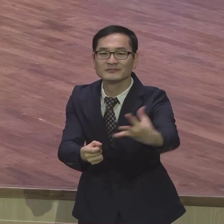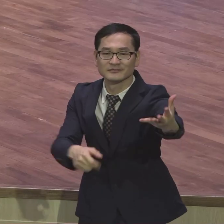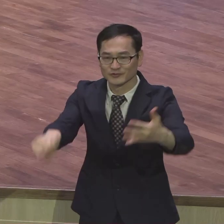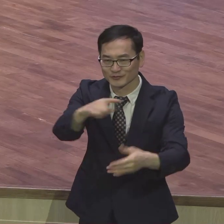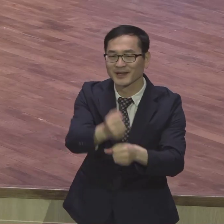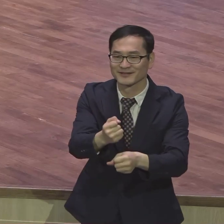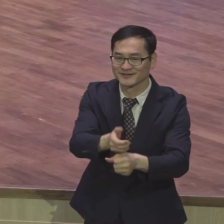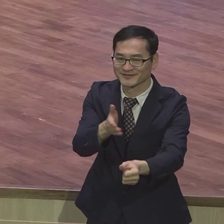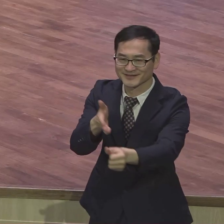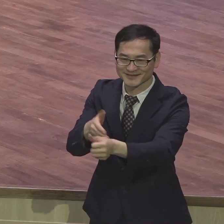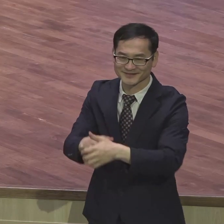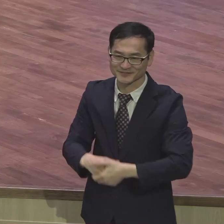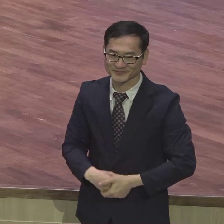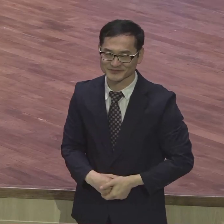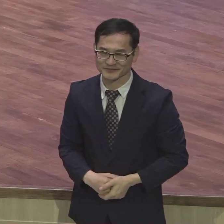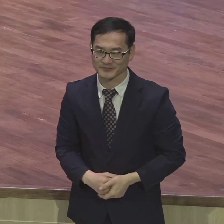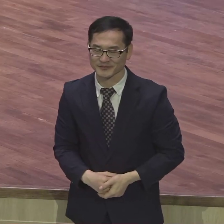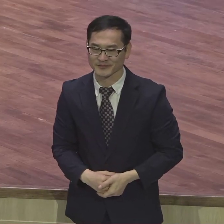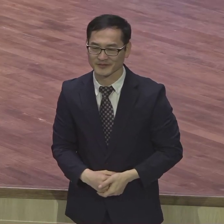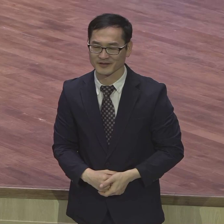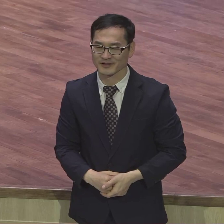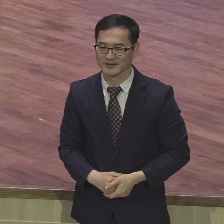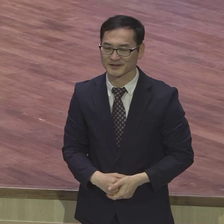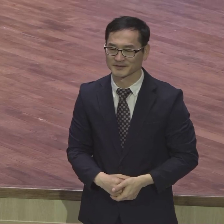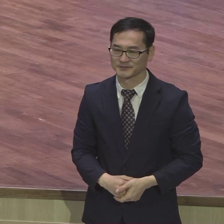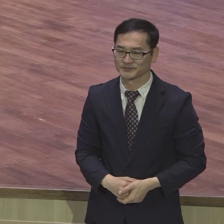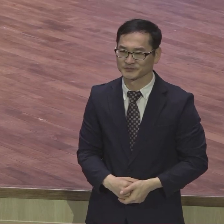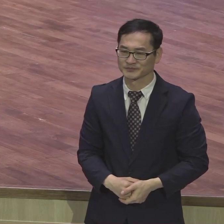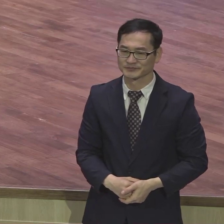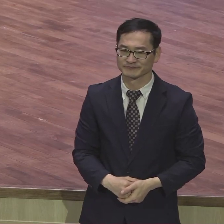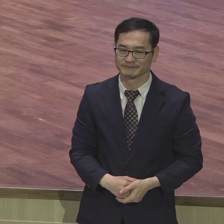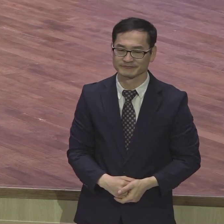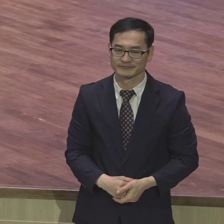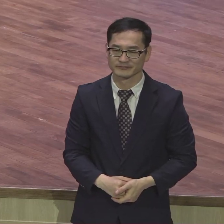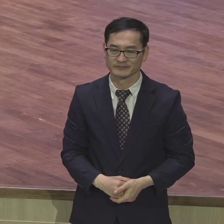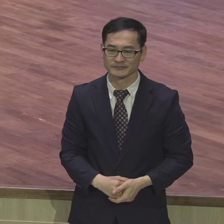다 하면 하지 뭐 다 하면 그렇습니까